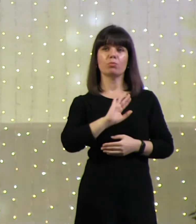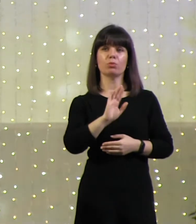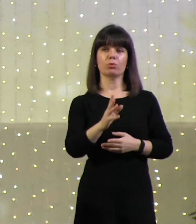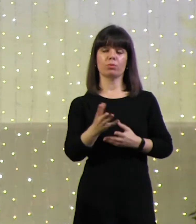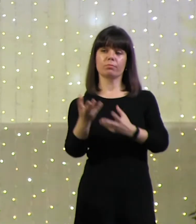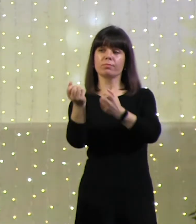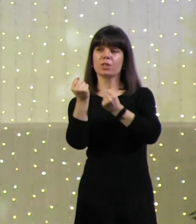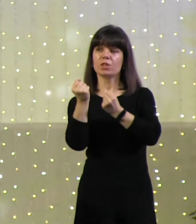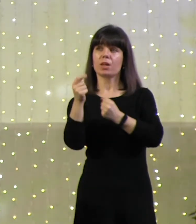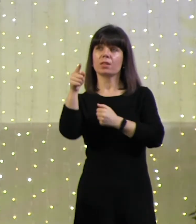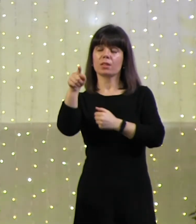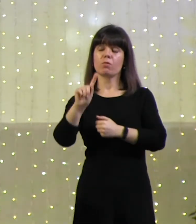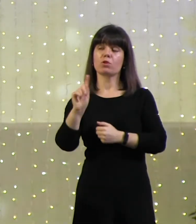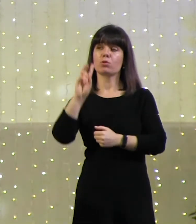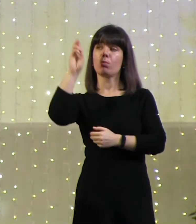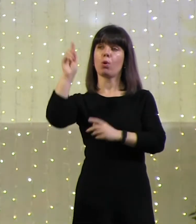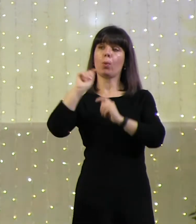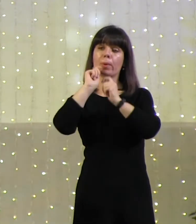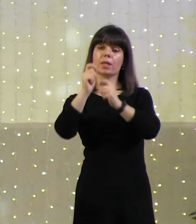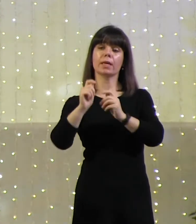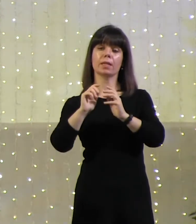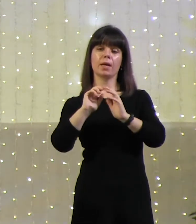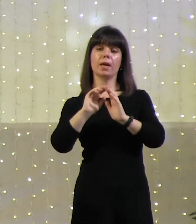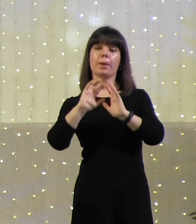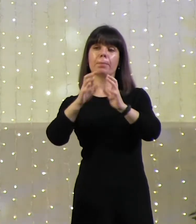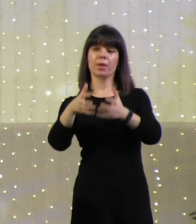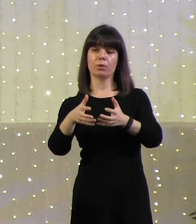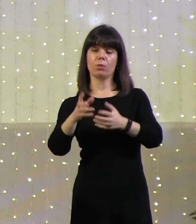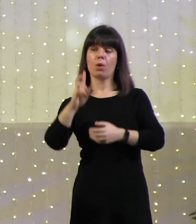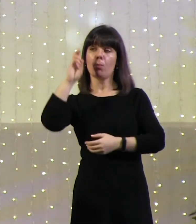подарил миру. Он подарил книгу.